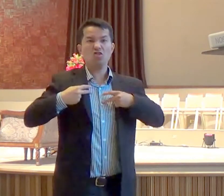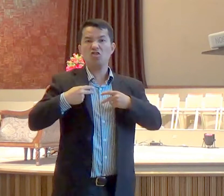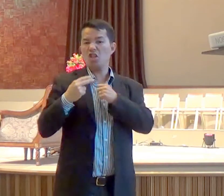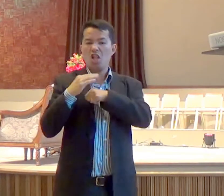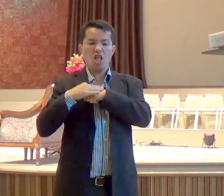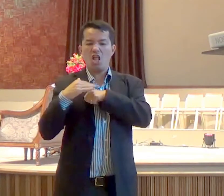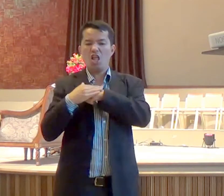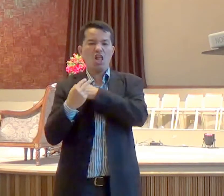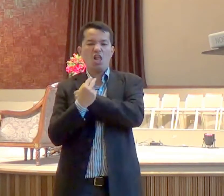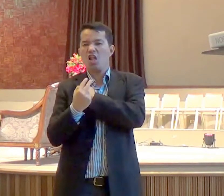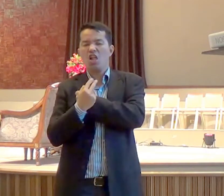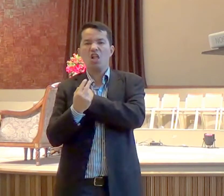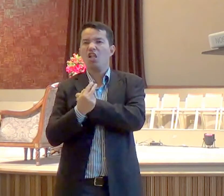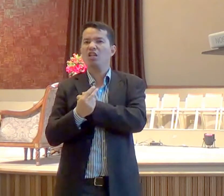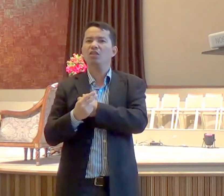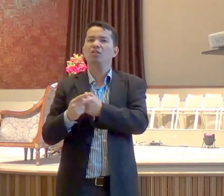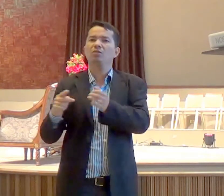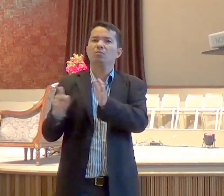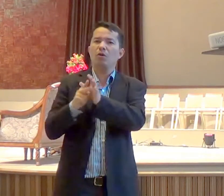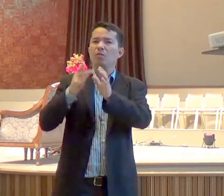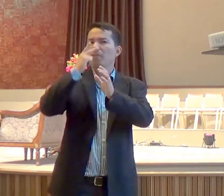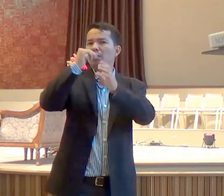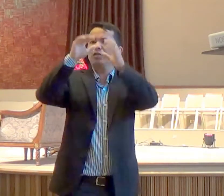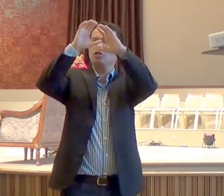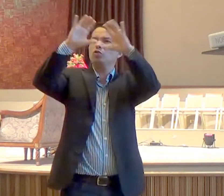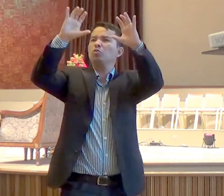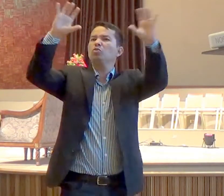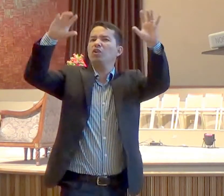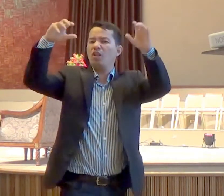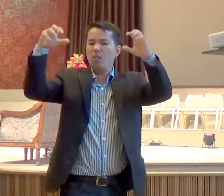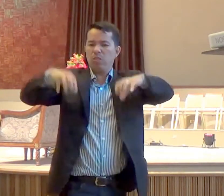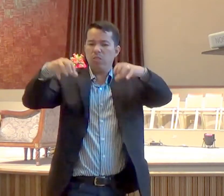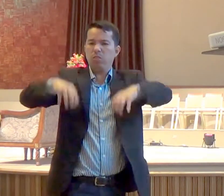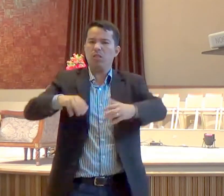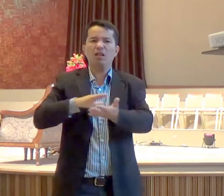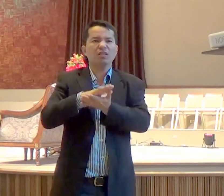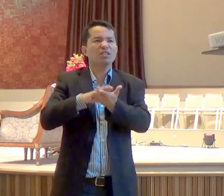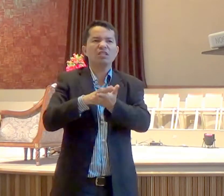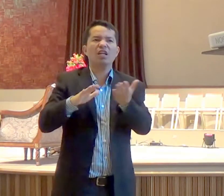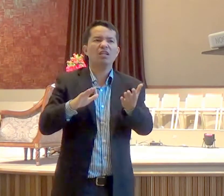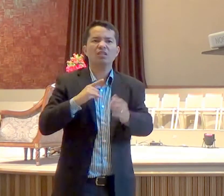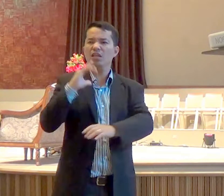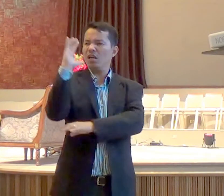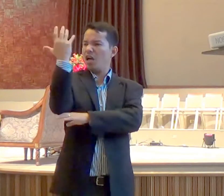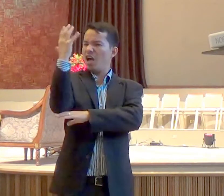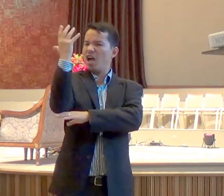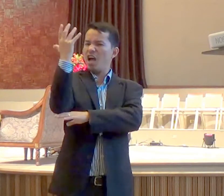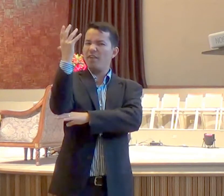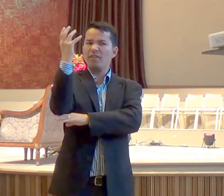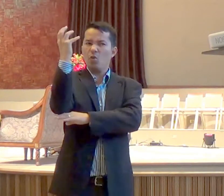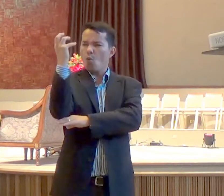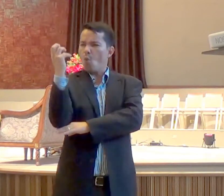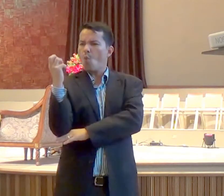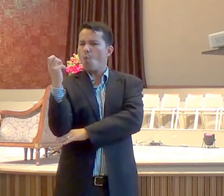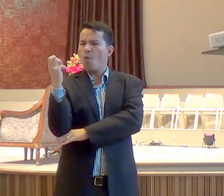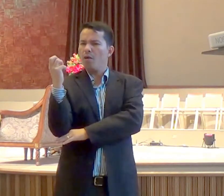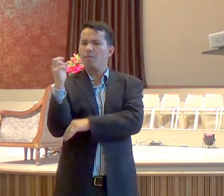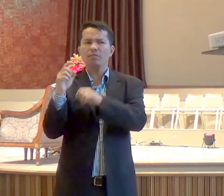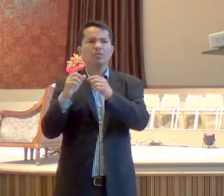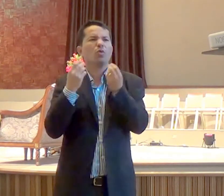nuvens sem água, imperidas pelos ventos, árvores em plena estação, dos frutos, destes